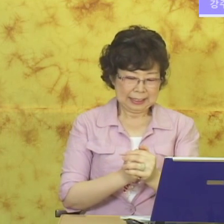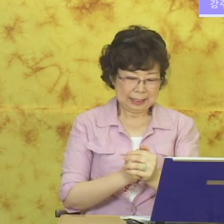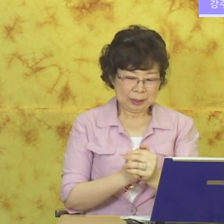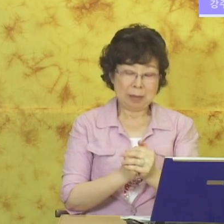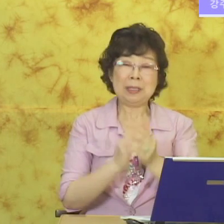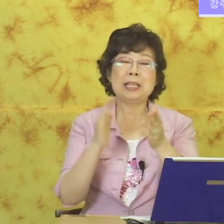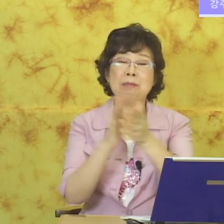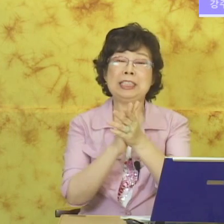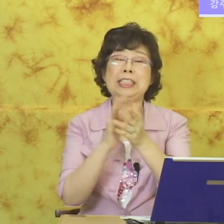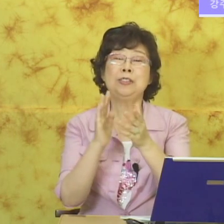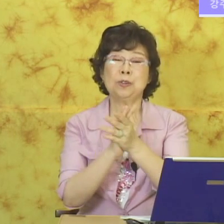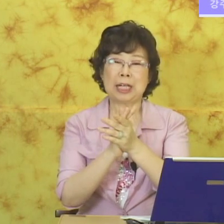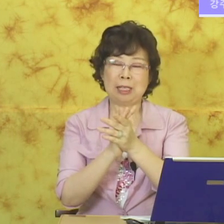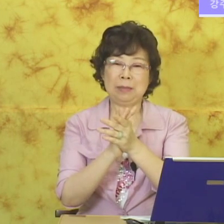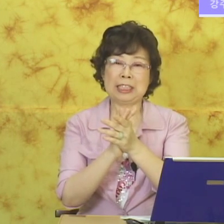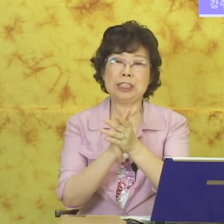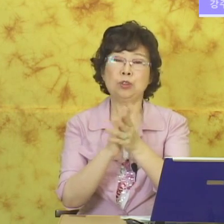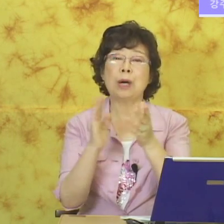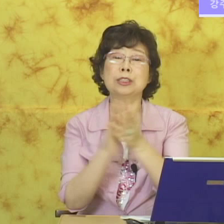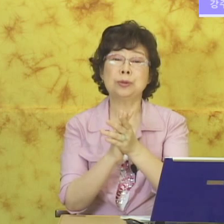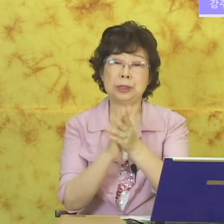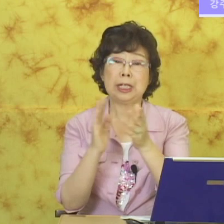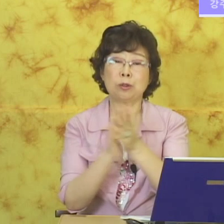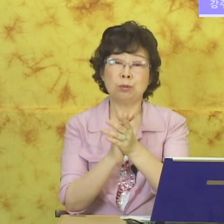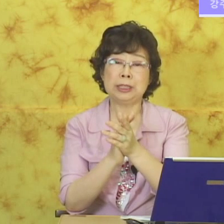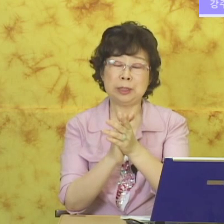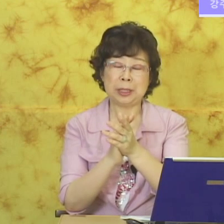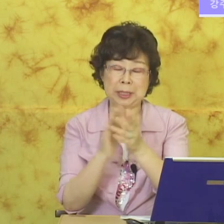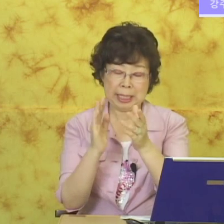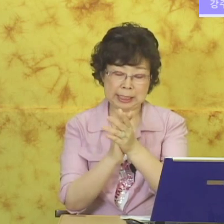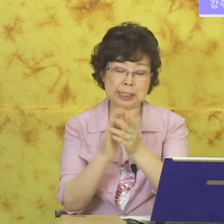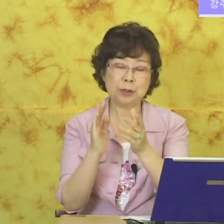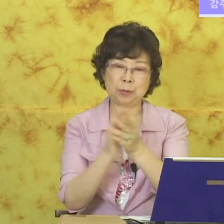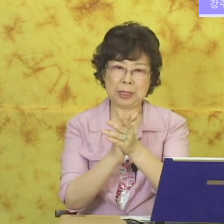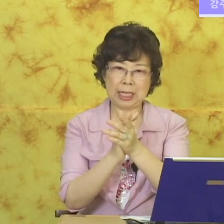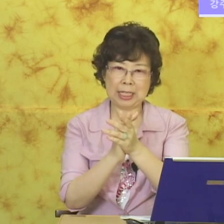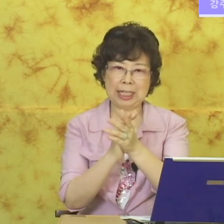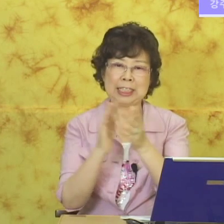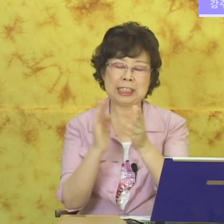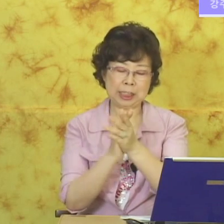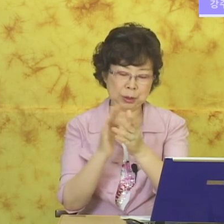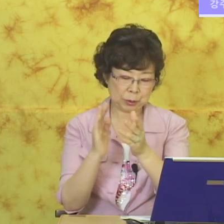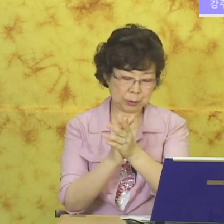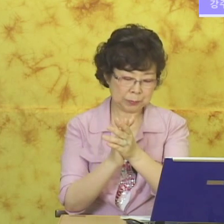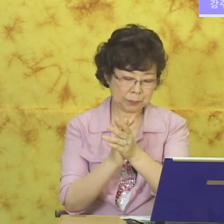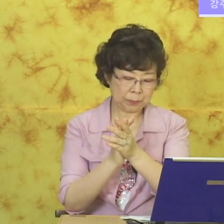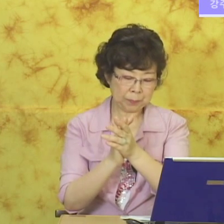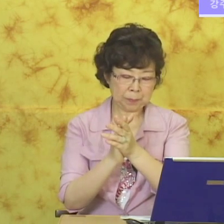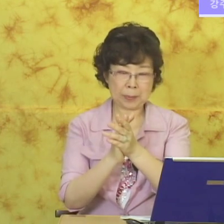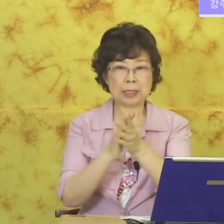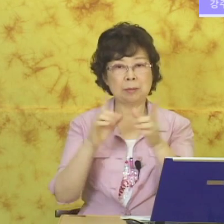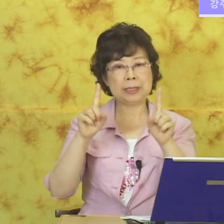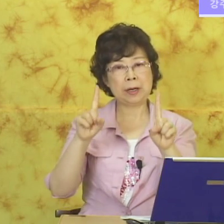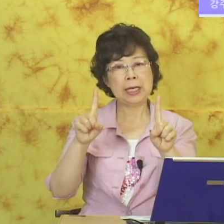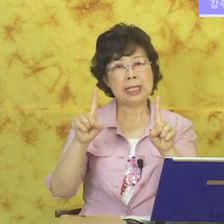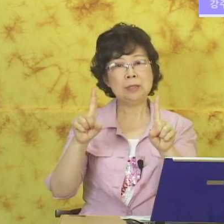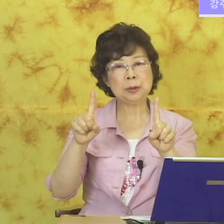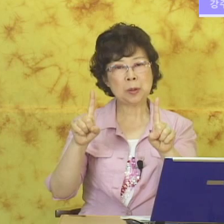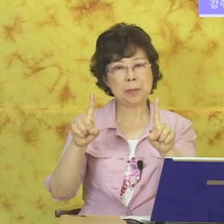그 다음 이렇게 하면 친구가 됩니다. 친구 박수를 이렇게 두 번 치면 친구입니다. 친구. 자 보세요. 1분 손을